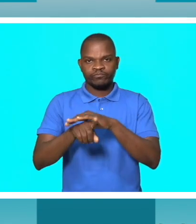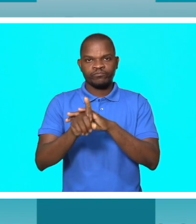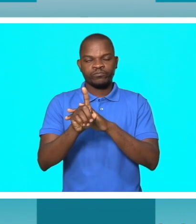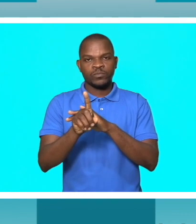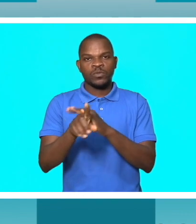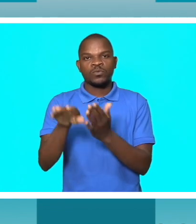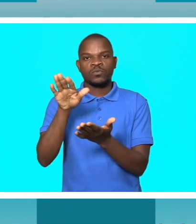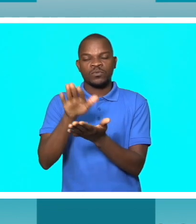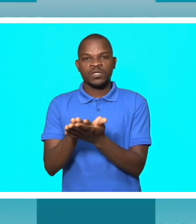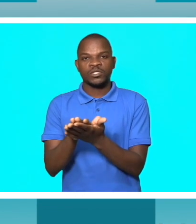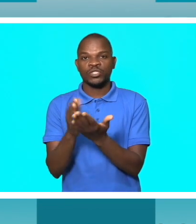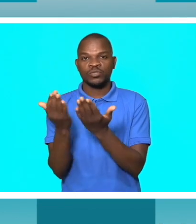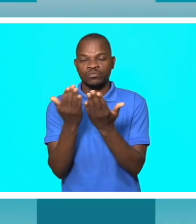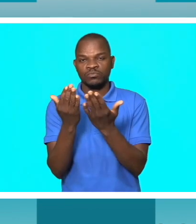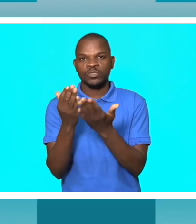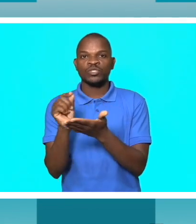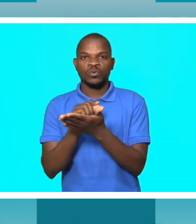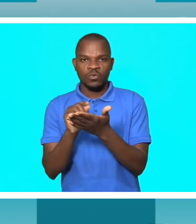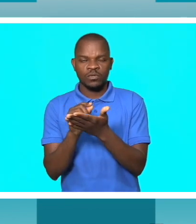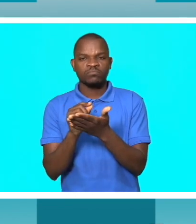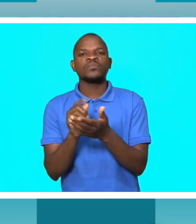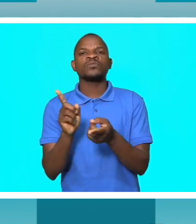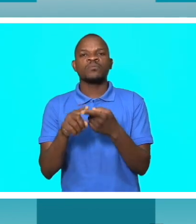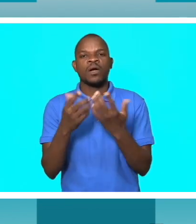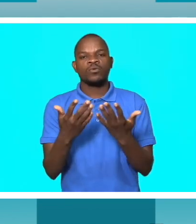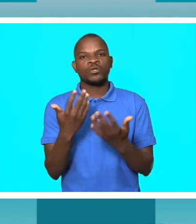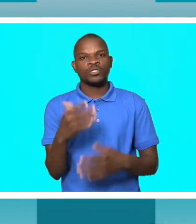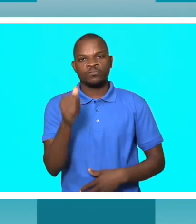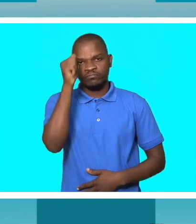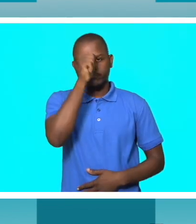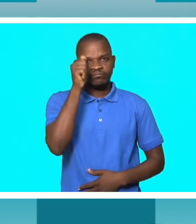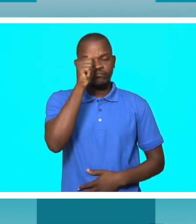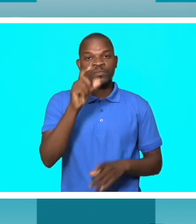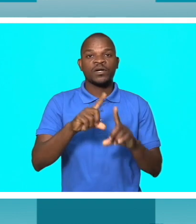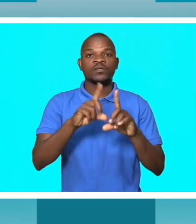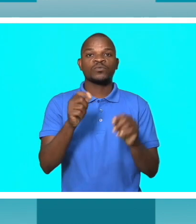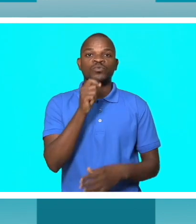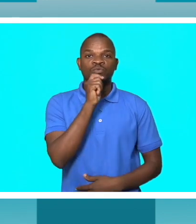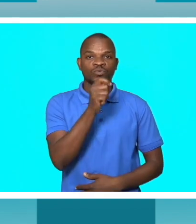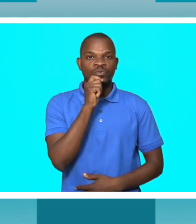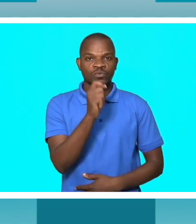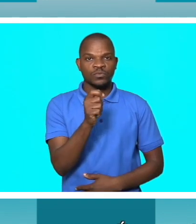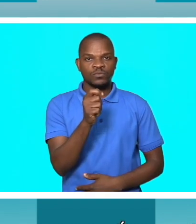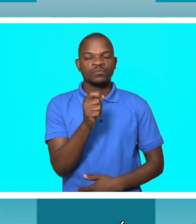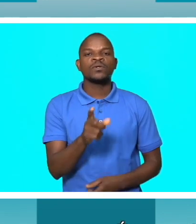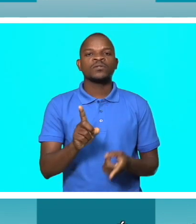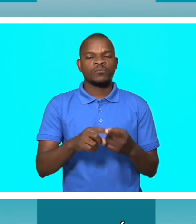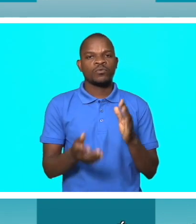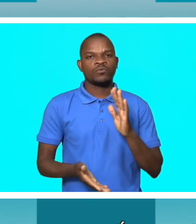hoje licenciado em jornalismo. Ele conta como tudo aconteceu. É um sentimento de